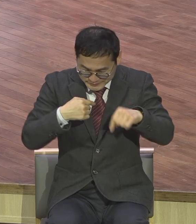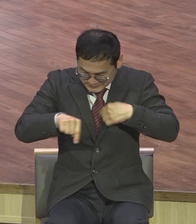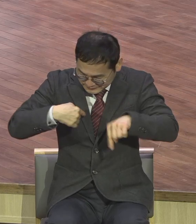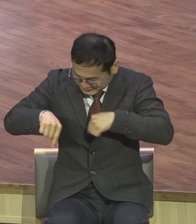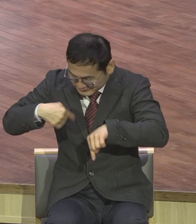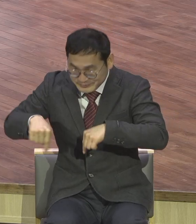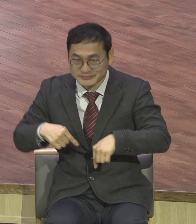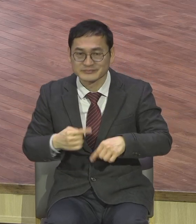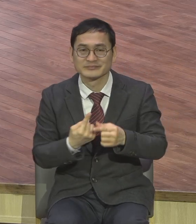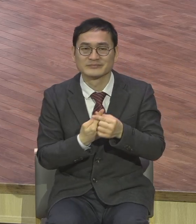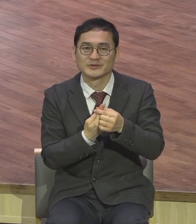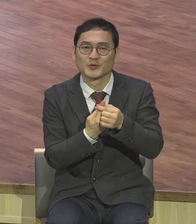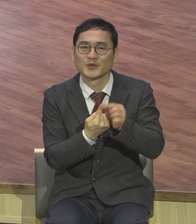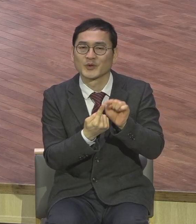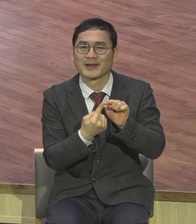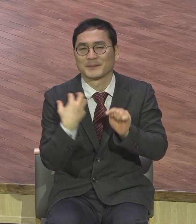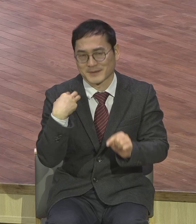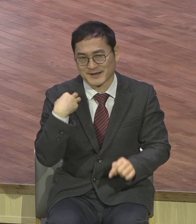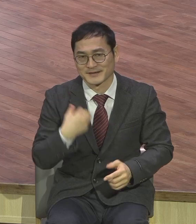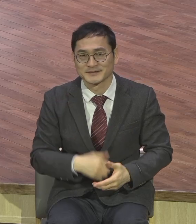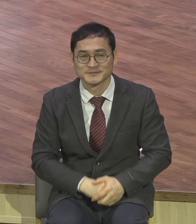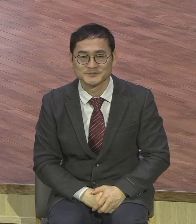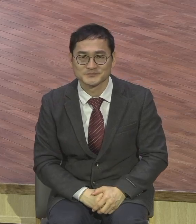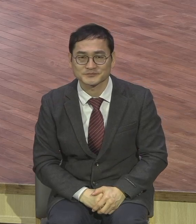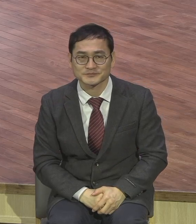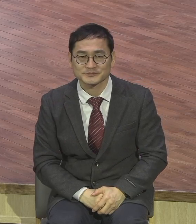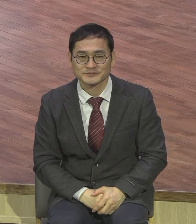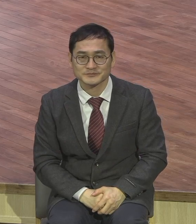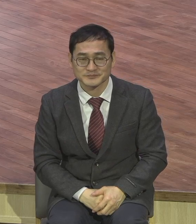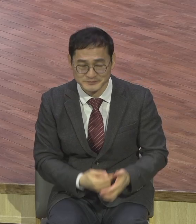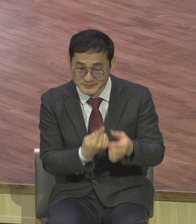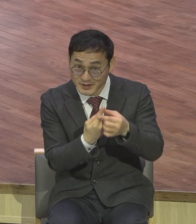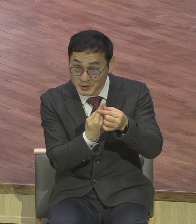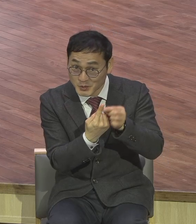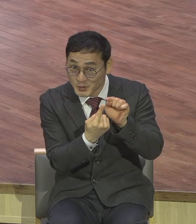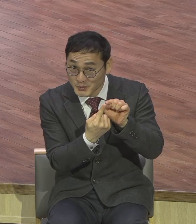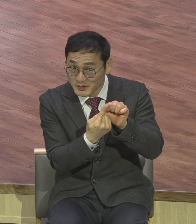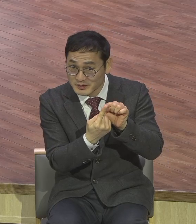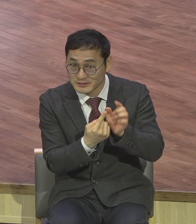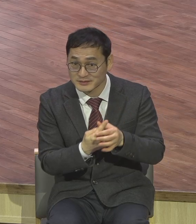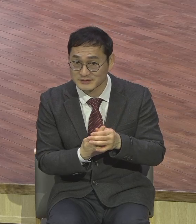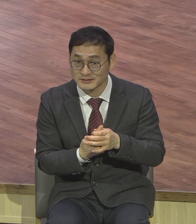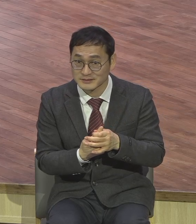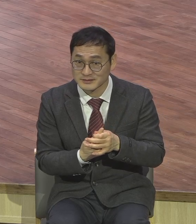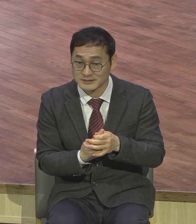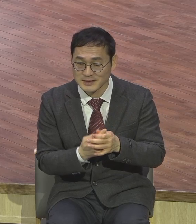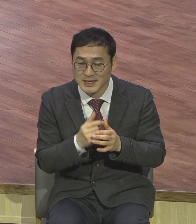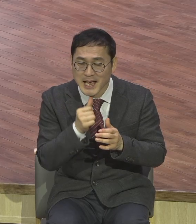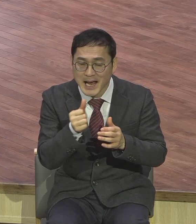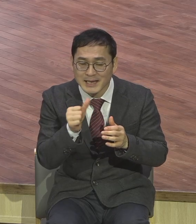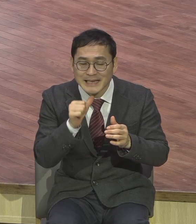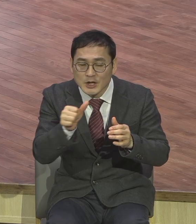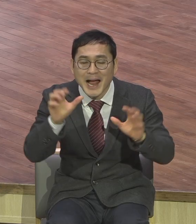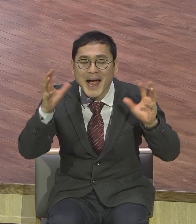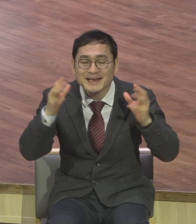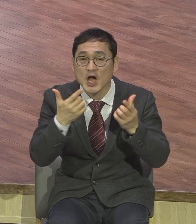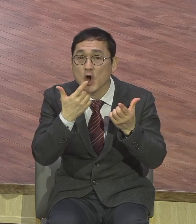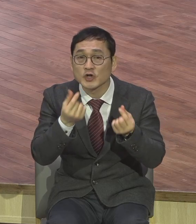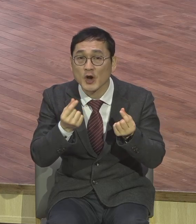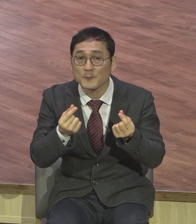재미있는 것은요 이 편도체가 마치 5살짜리 아이처럼 외부자극을 내